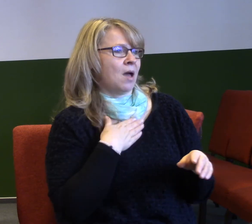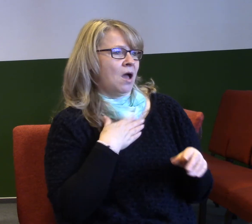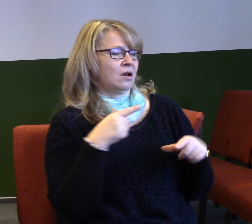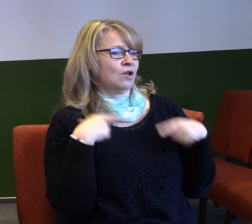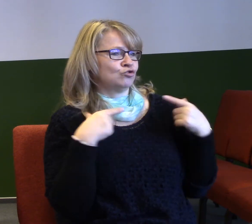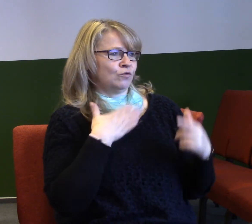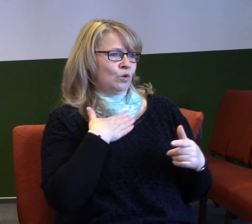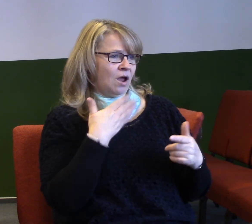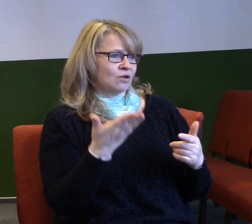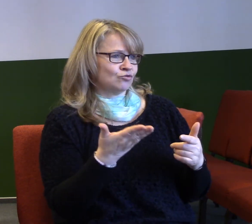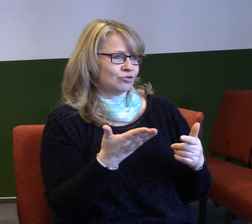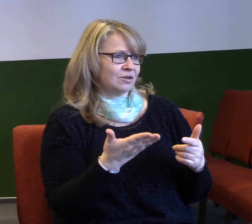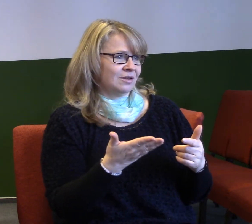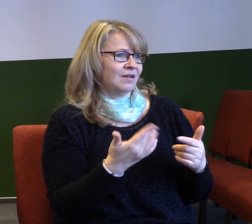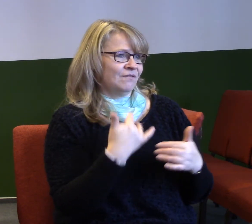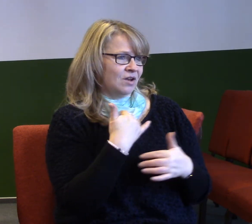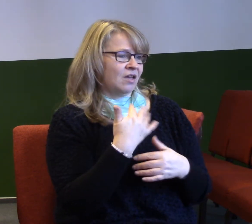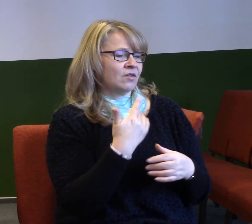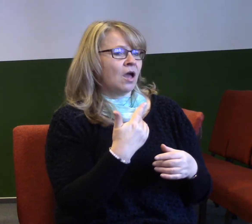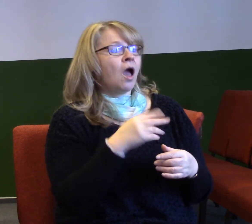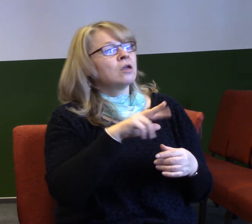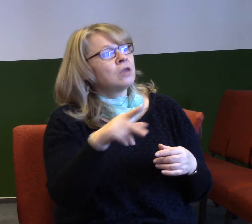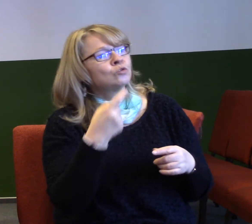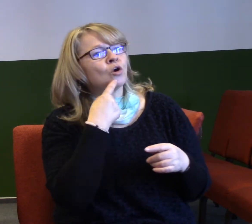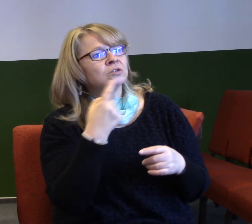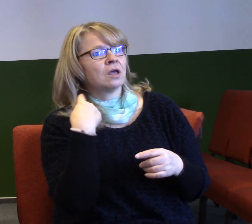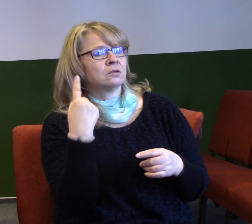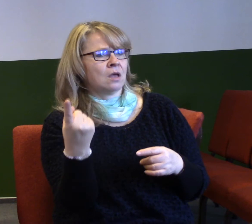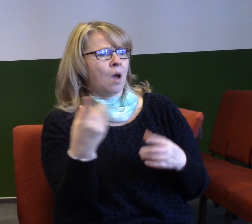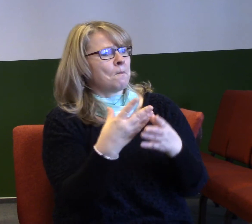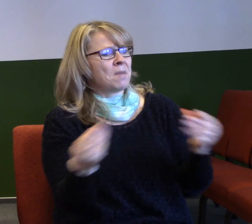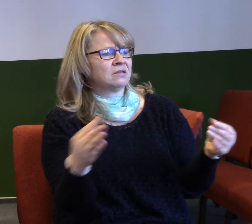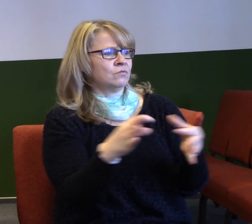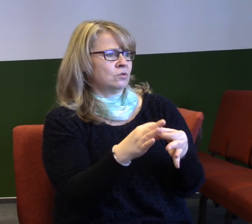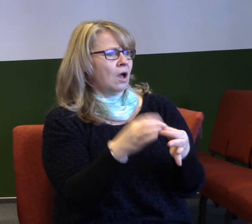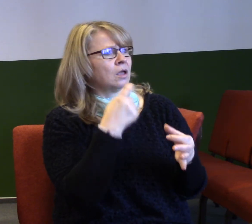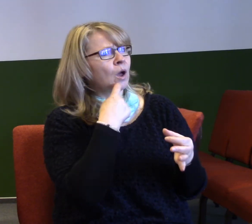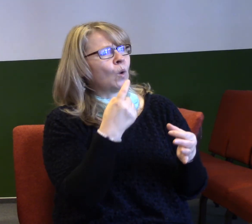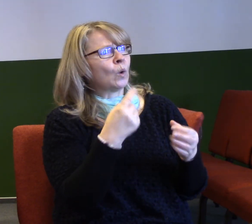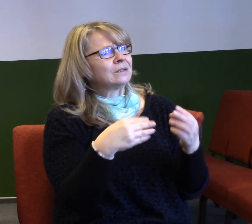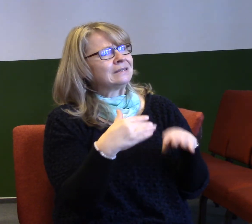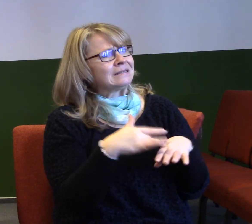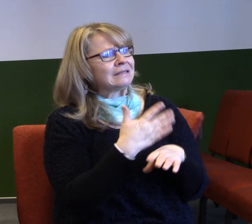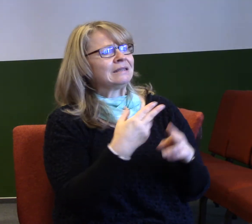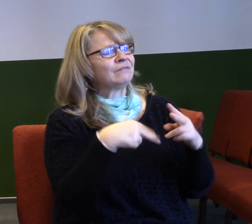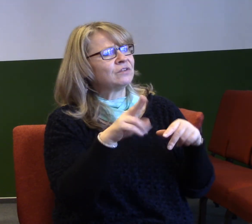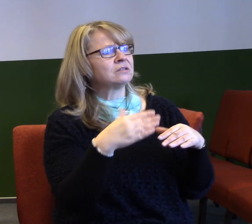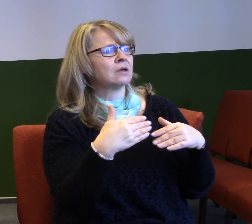ne, když jsou lidé, kteří by chtěli být beztahový, připadalo by jim to bezpečnější. Bůh stvořil člověka, že jsme komunitní